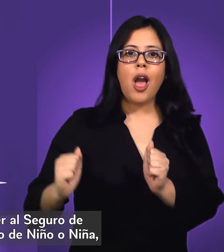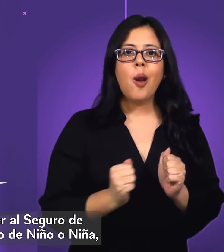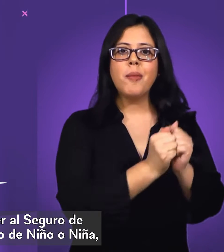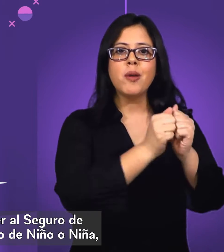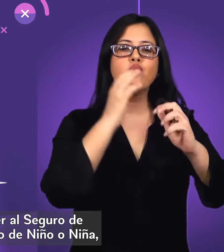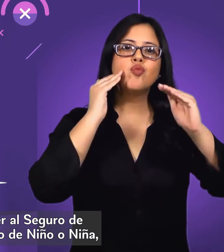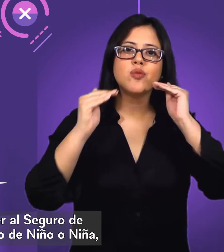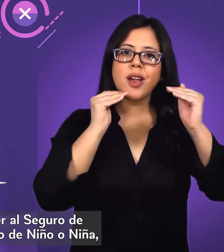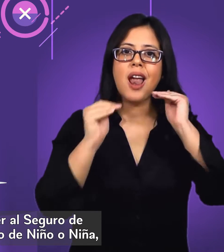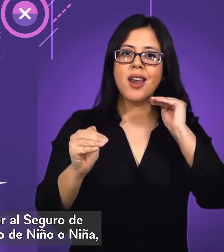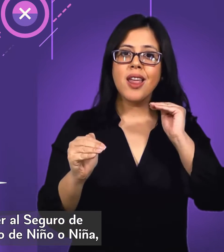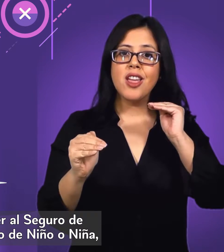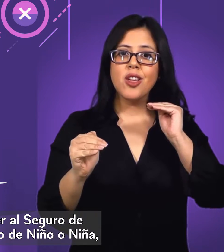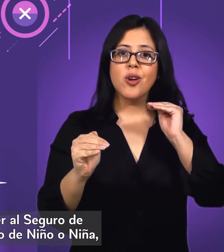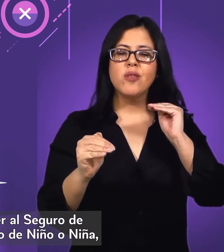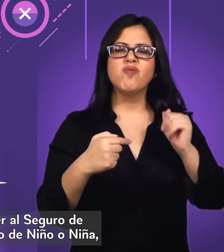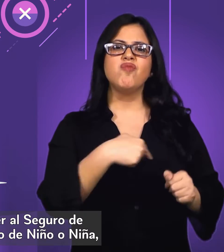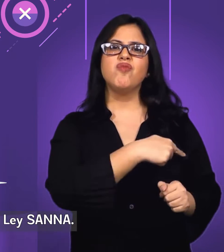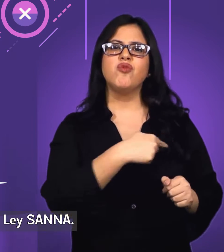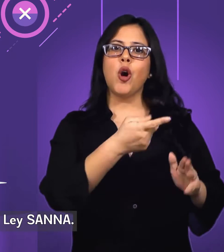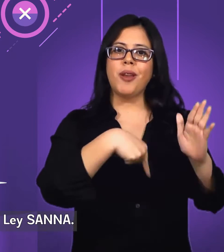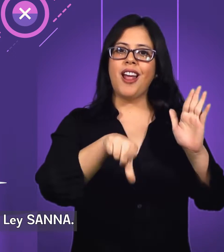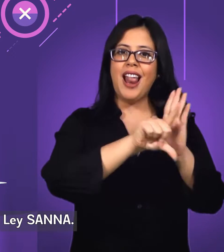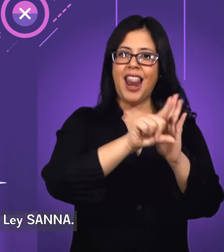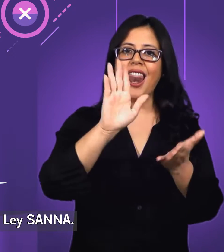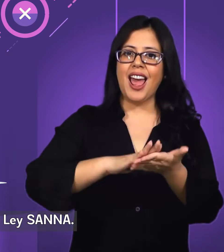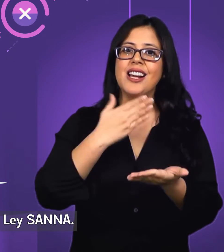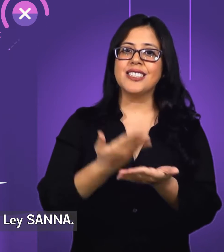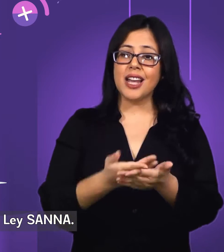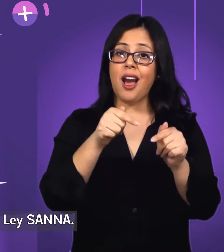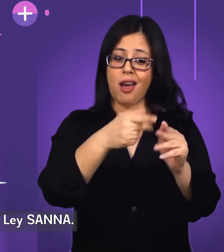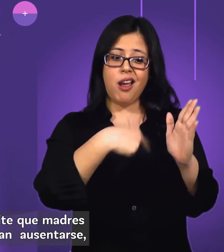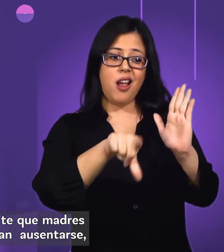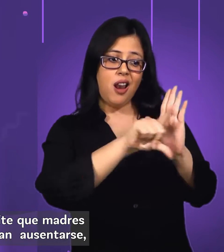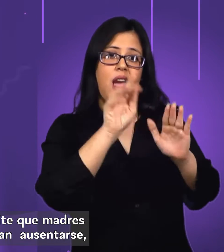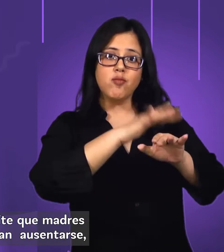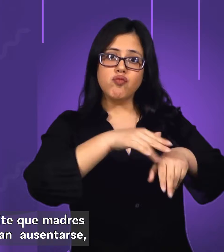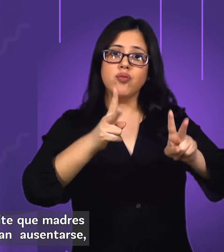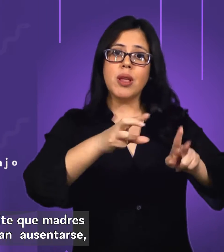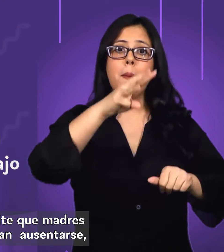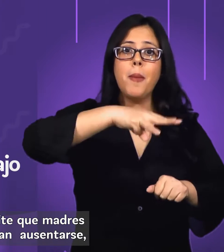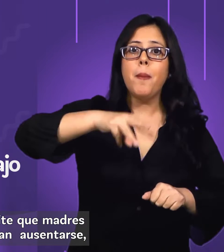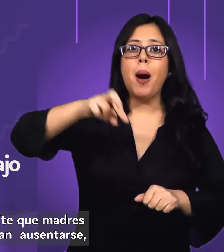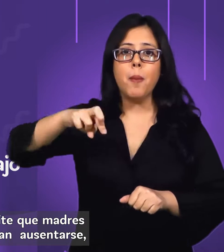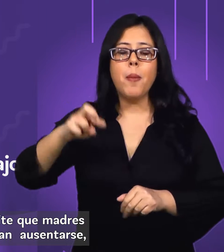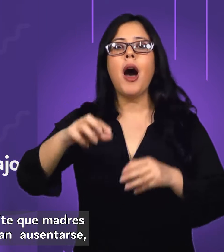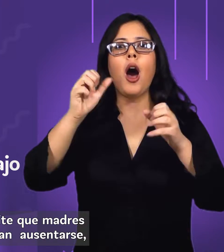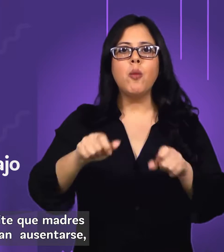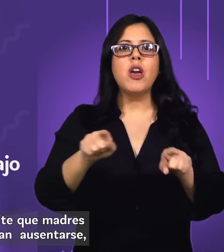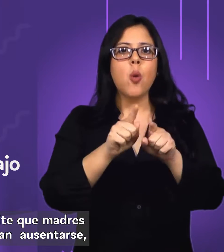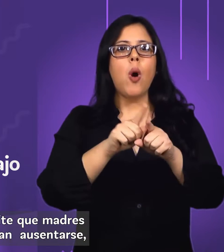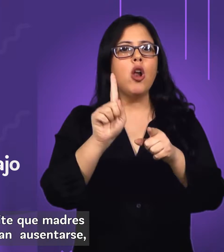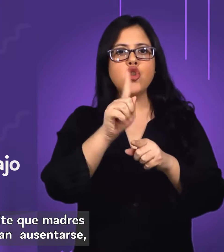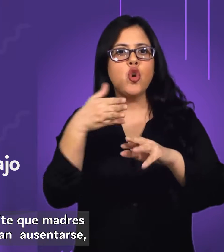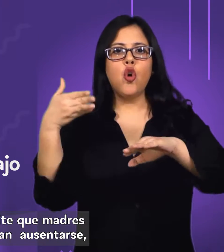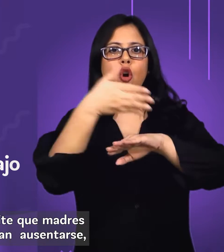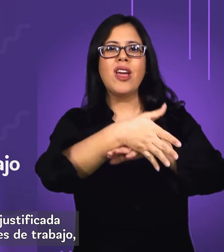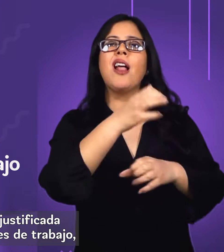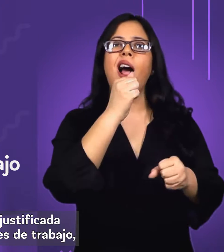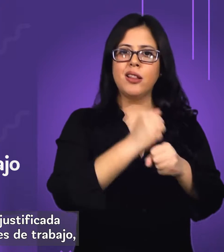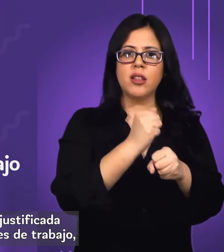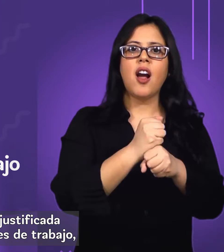al seguro de acompañamiento de niño o niña denominado ley sana. Esta ley permite que madres y padres puedan